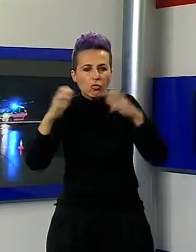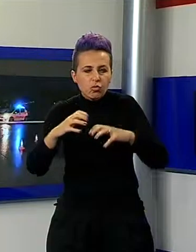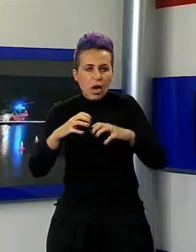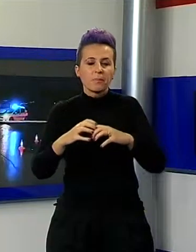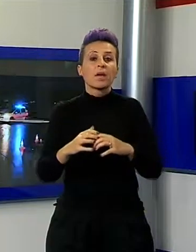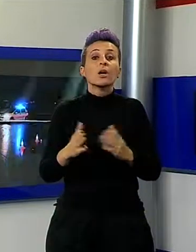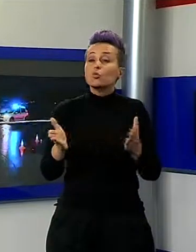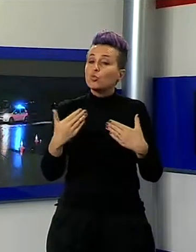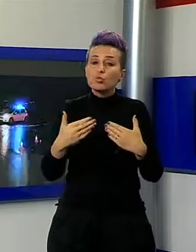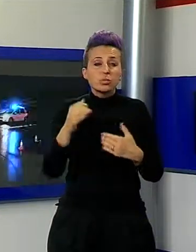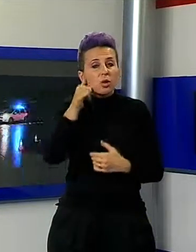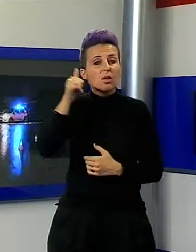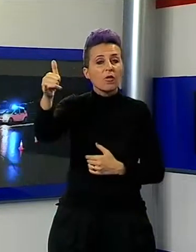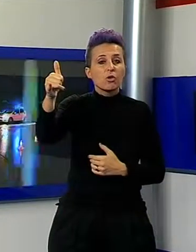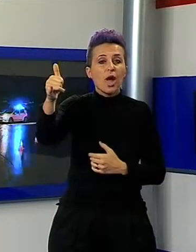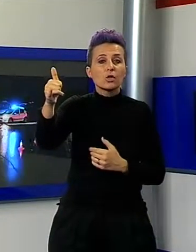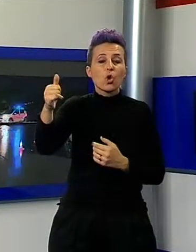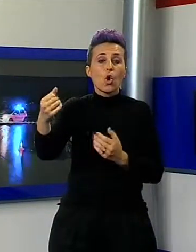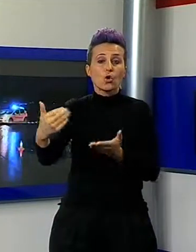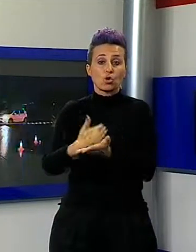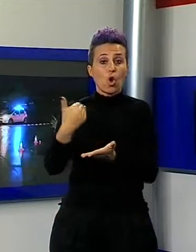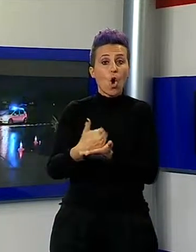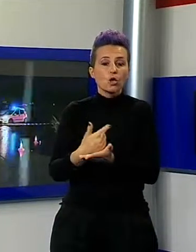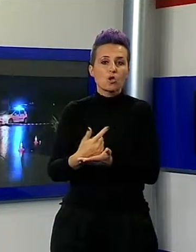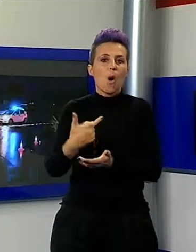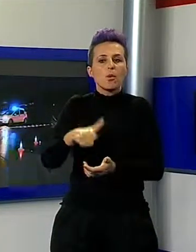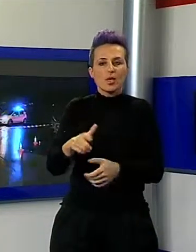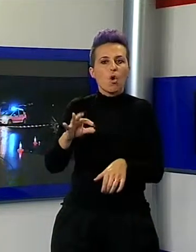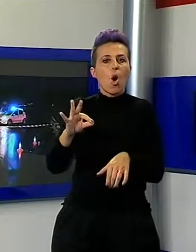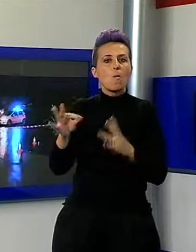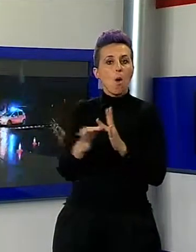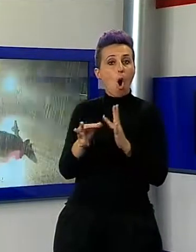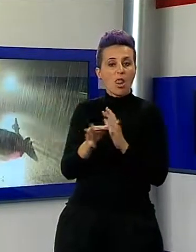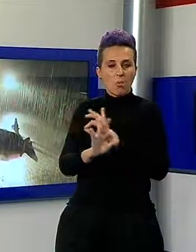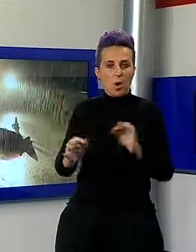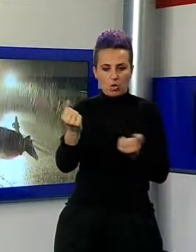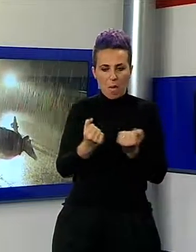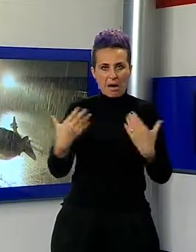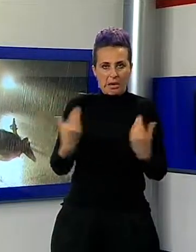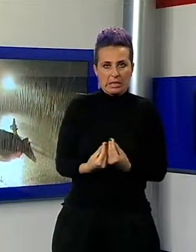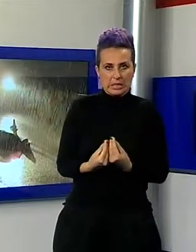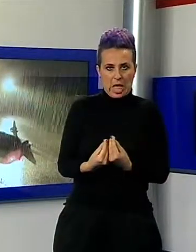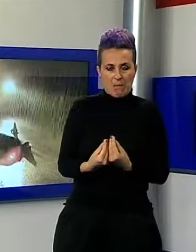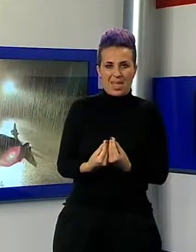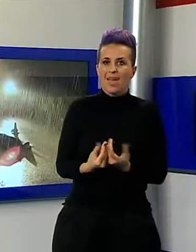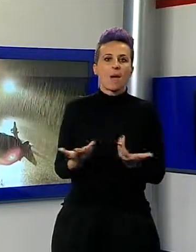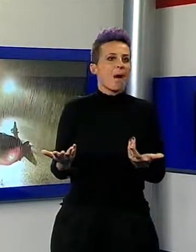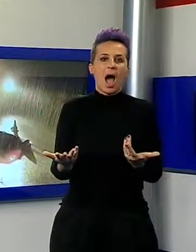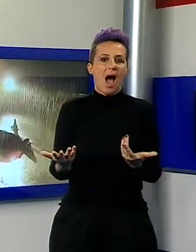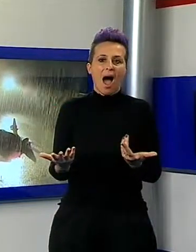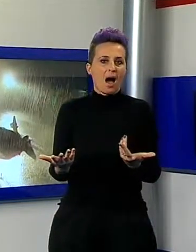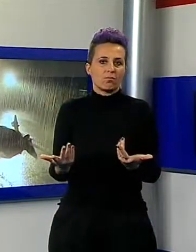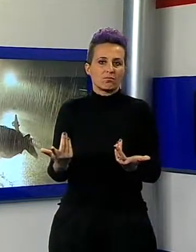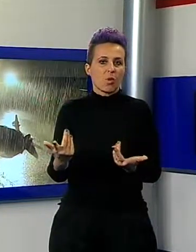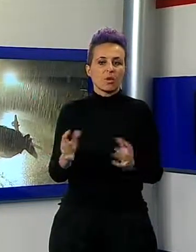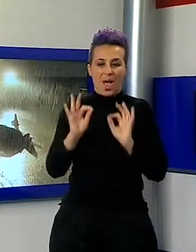fare, nonostante gli immediati soccorsi chiamati dalla moglie che si trovava in auto con lui e ha assistito alla scena terribile. Anche